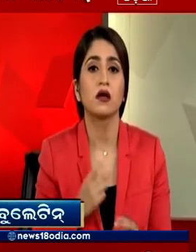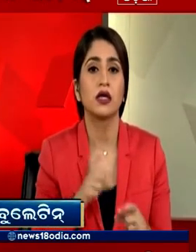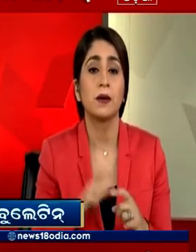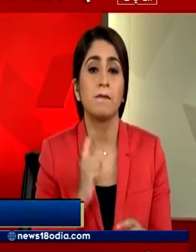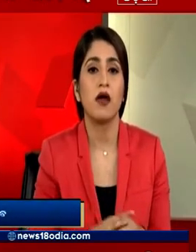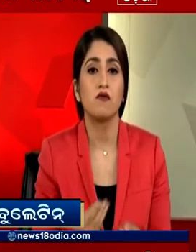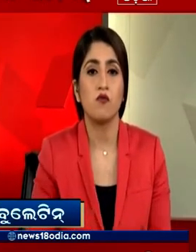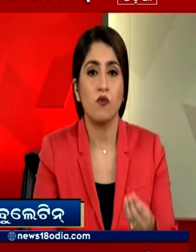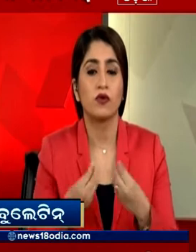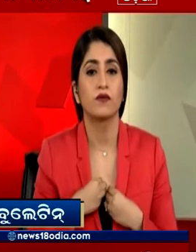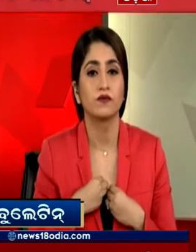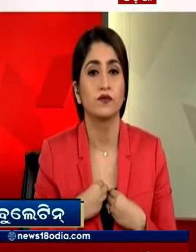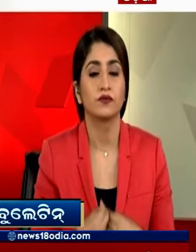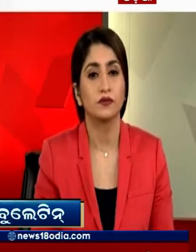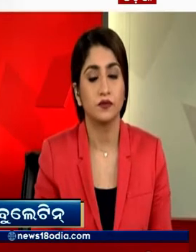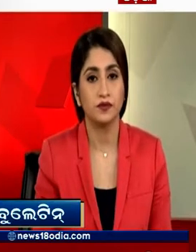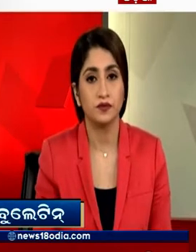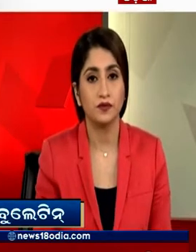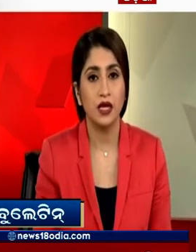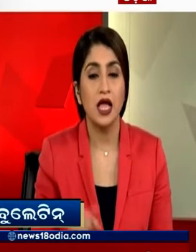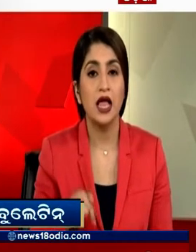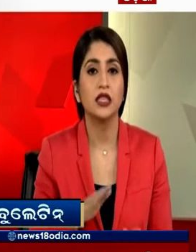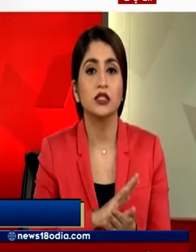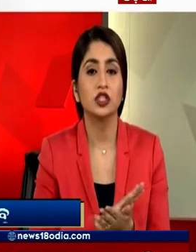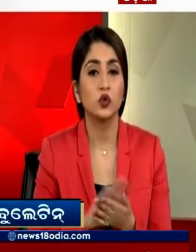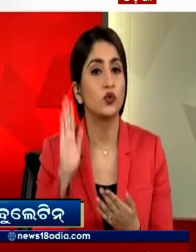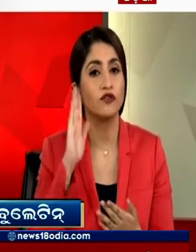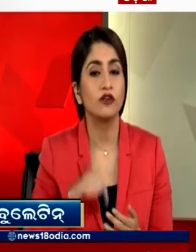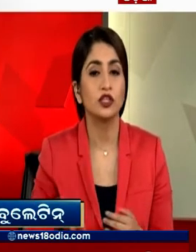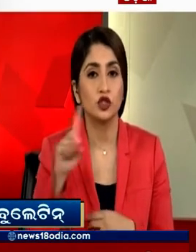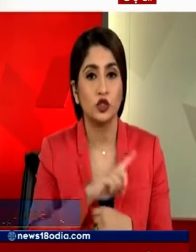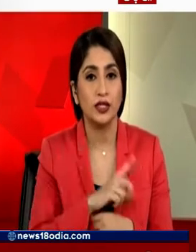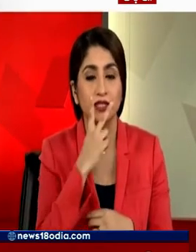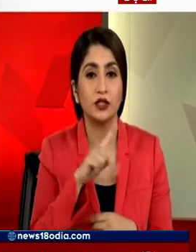मांग करने लगे स्पेशल बॉलिटिन में आज इतना ही अगले हफते फिर मिलेंगे